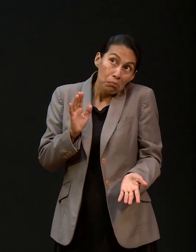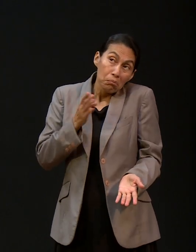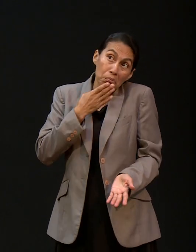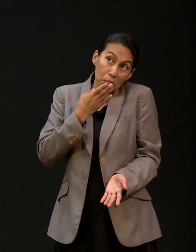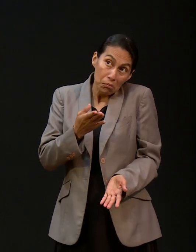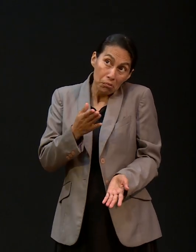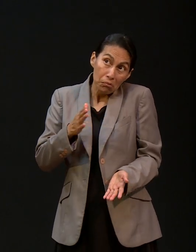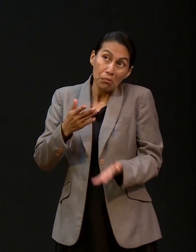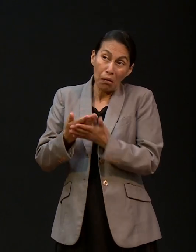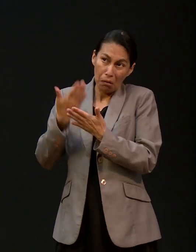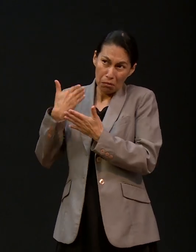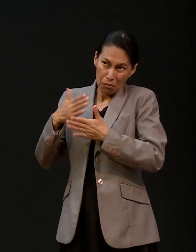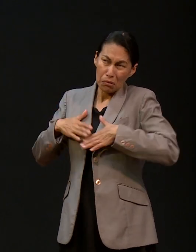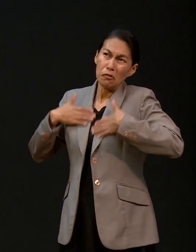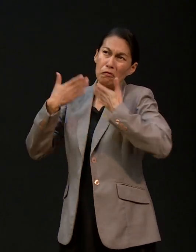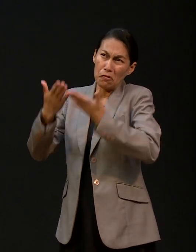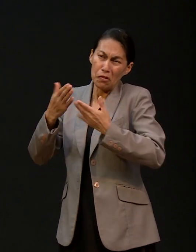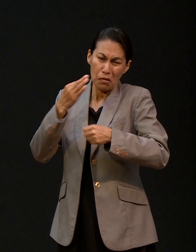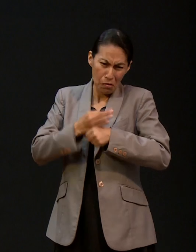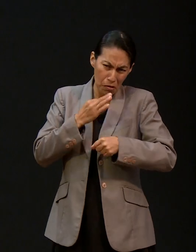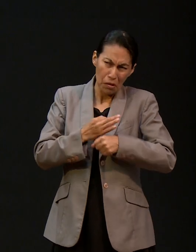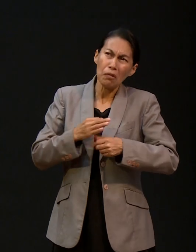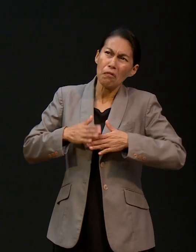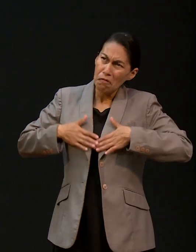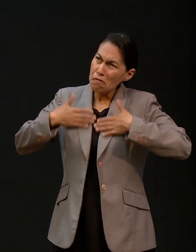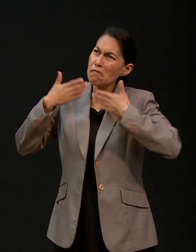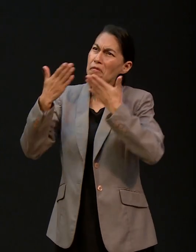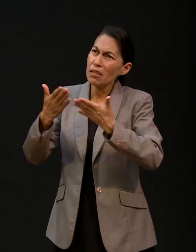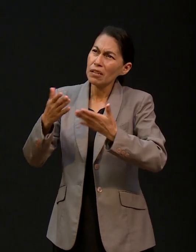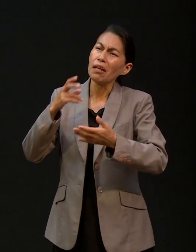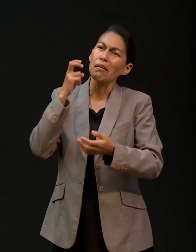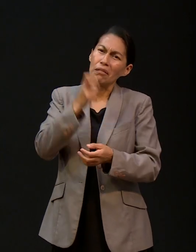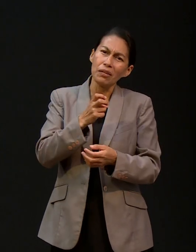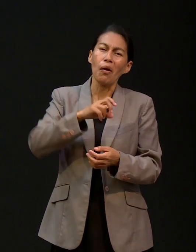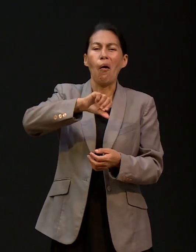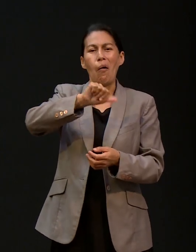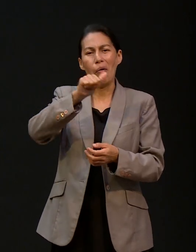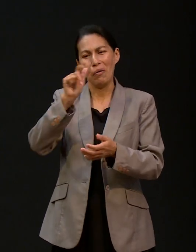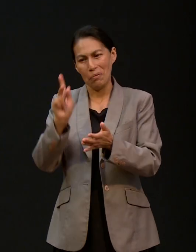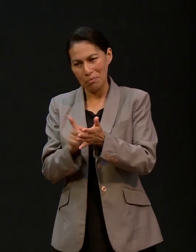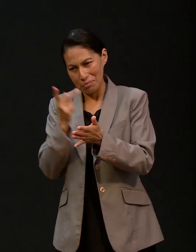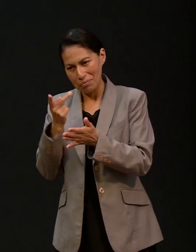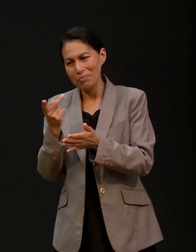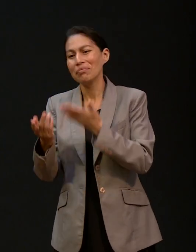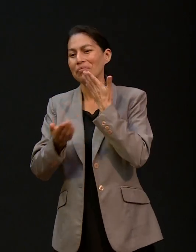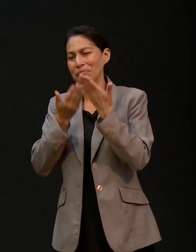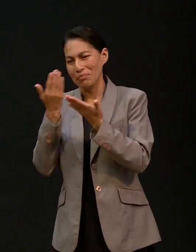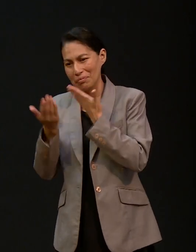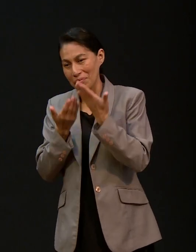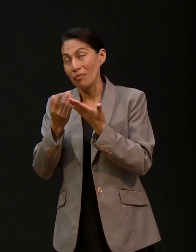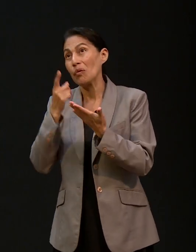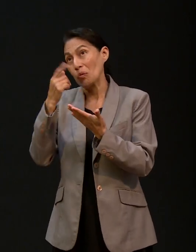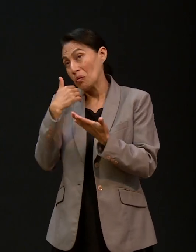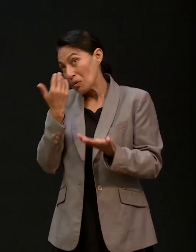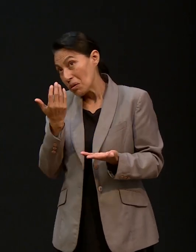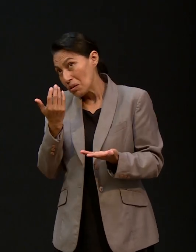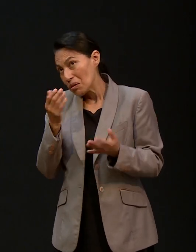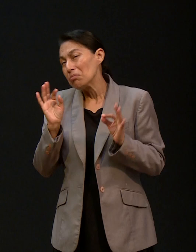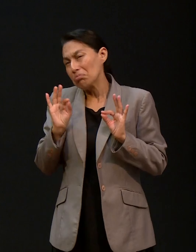toda la confianza que habíamos colocado en Dios en ese momento, regresamos, ¿verdad? Eso es lo que tú quieres, Señor. Regresamos.